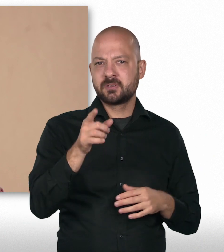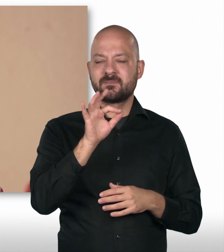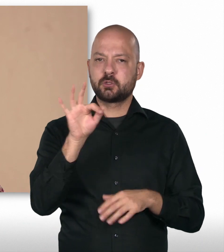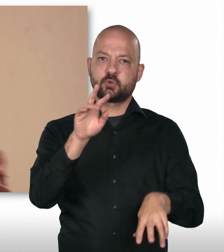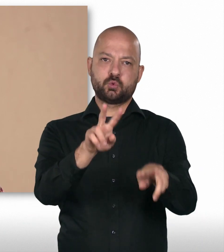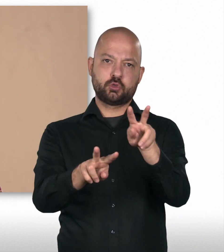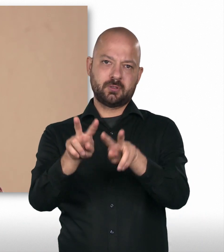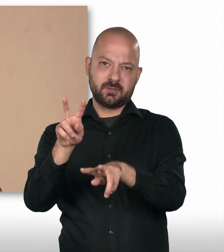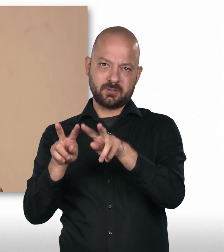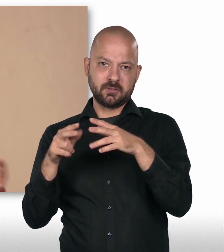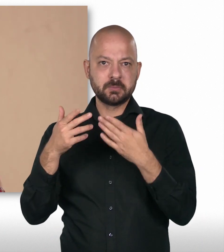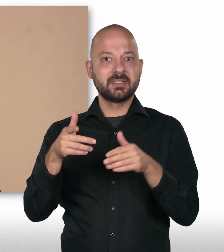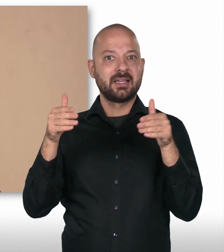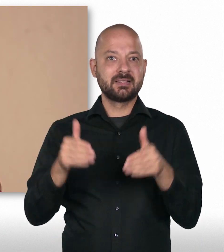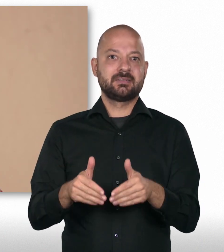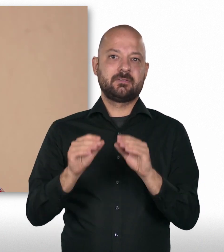weit. Französisch ist unterschiedlich.